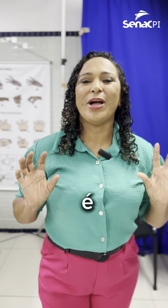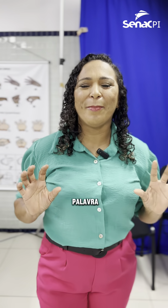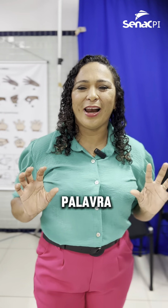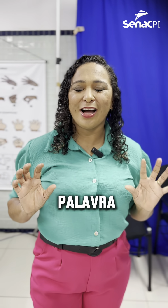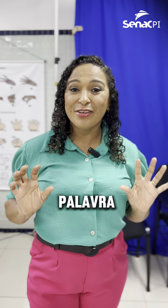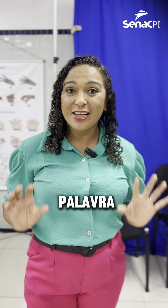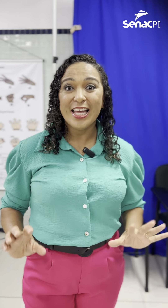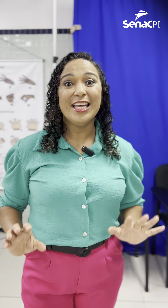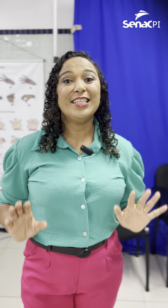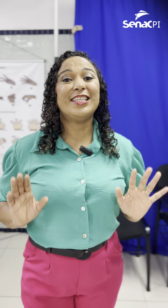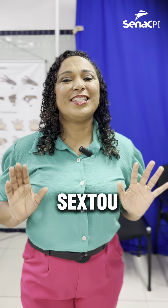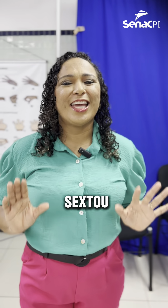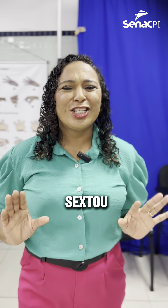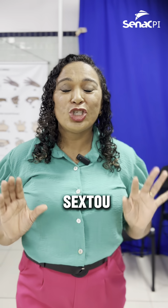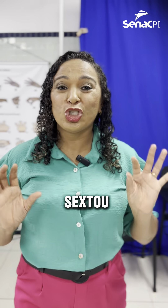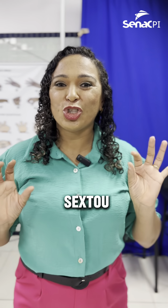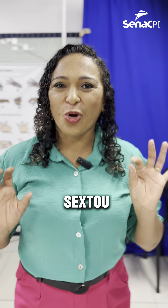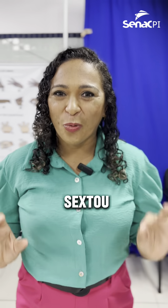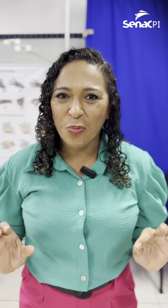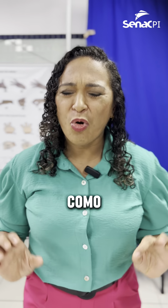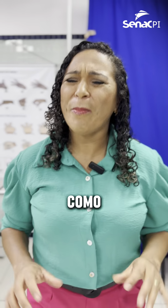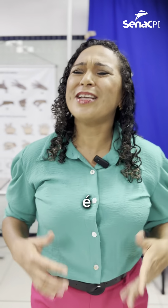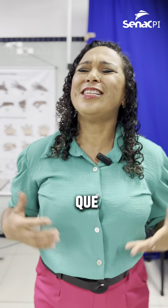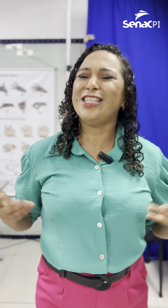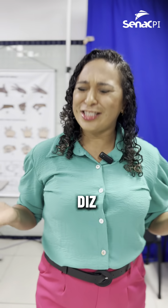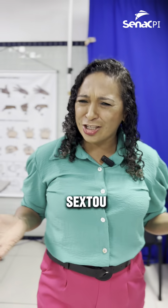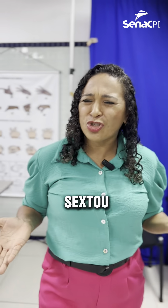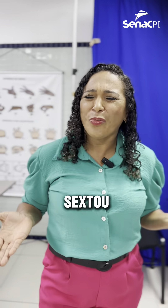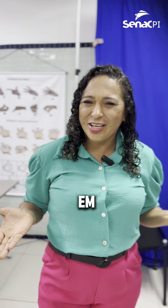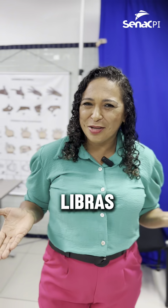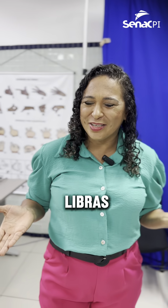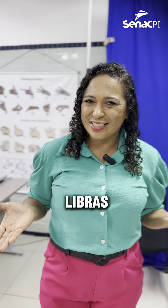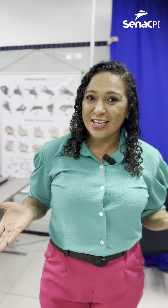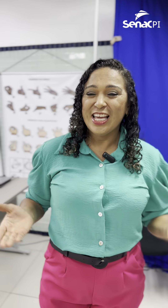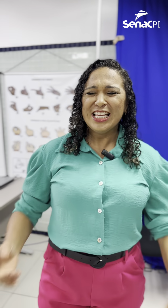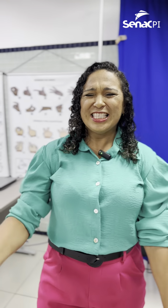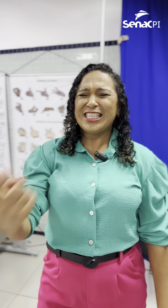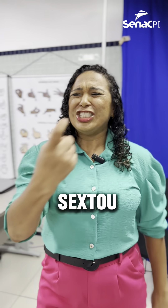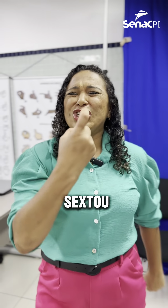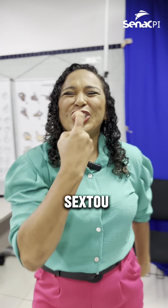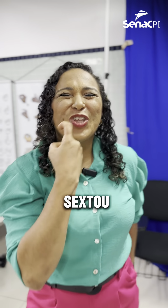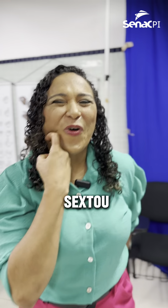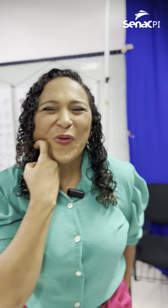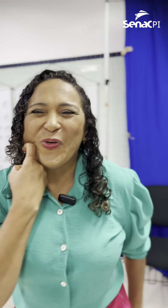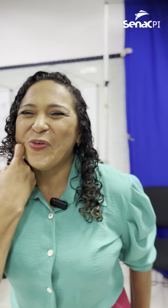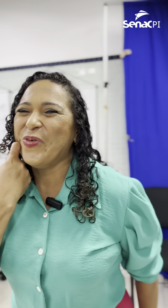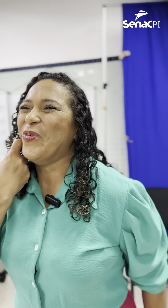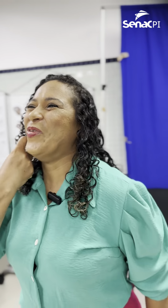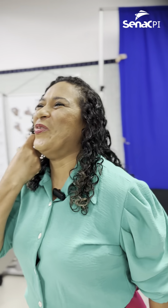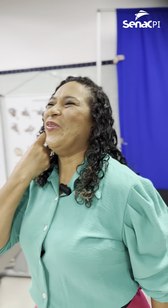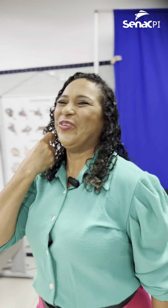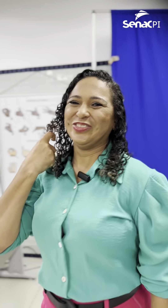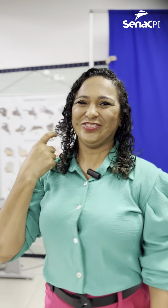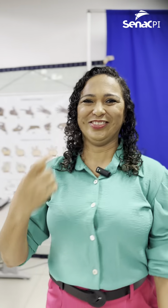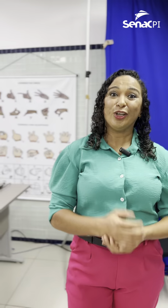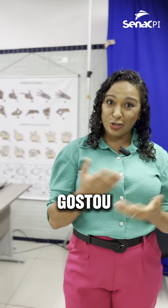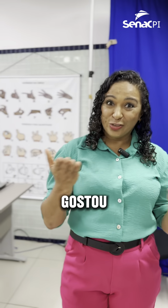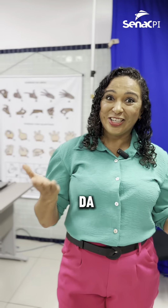é a palavra? Sextou. Como é que se diz sextou em libras? Sextou. Gostou da